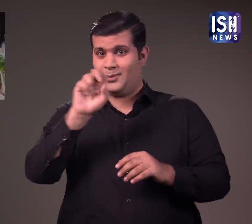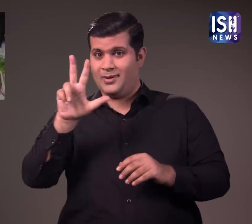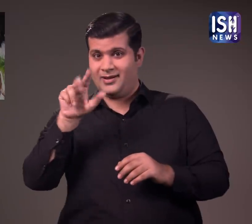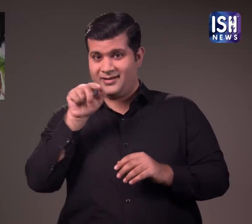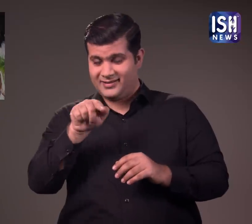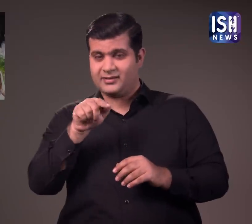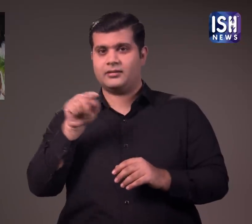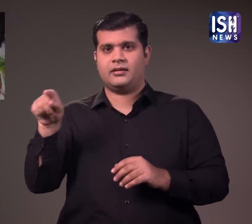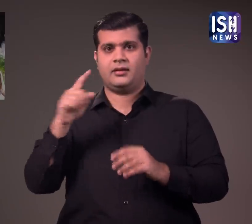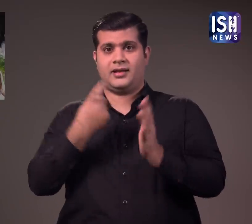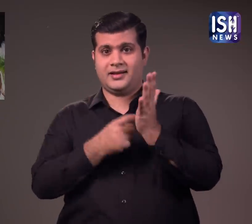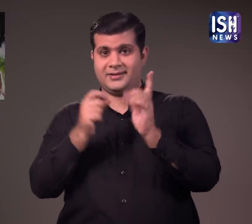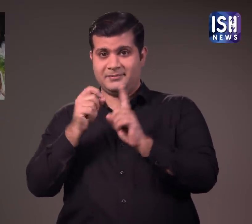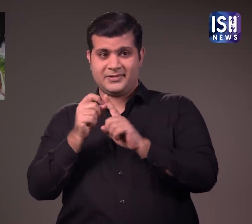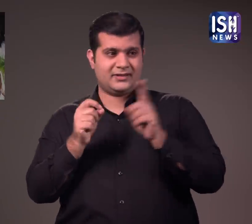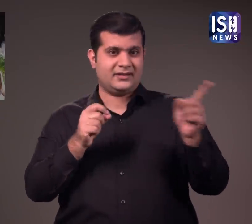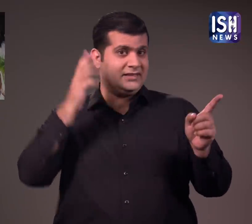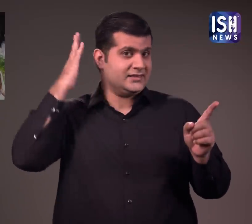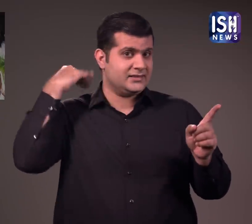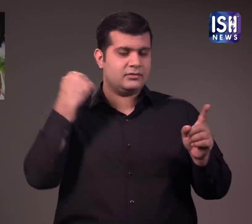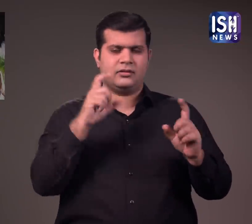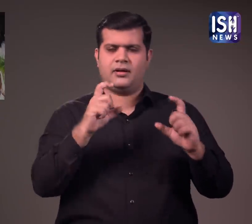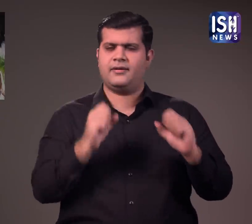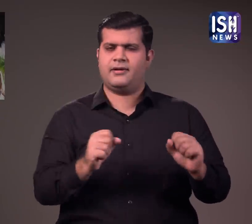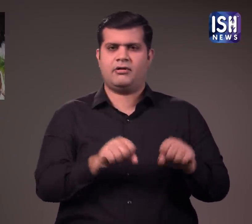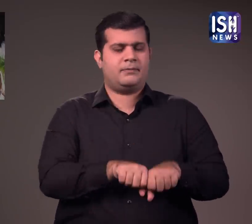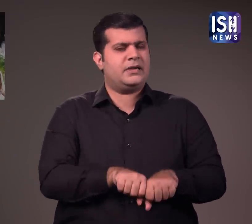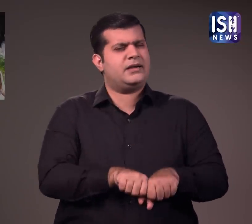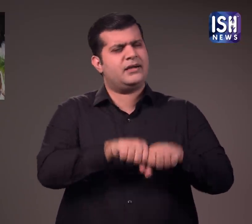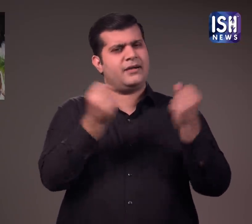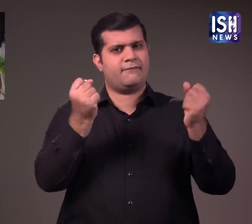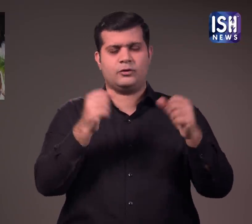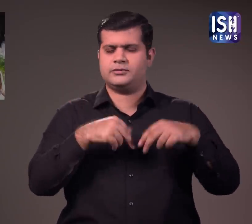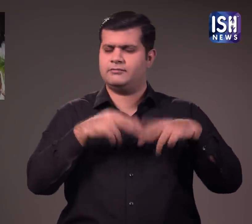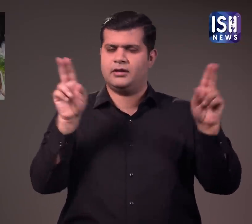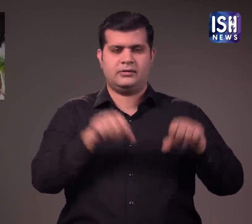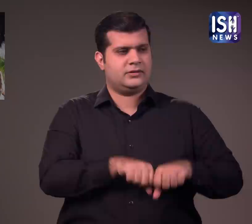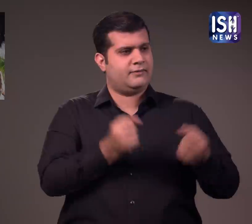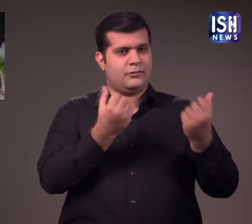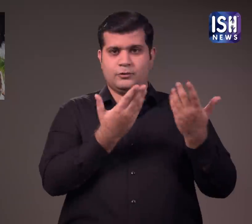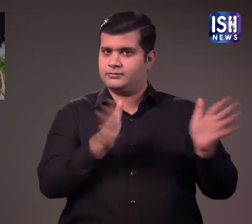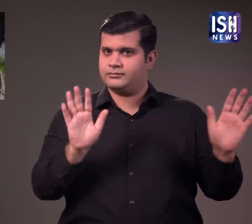फिर 2008 में रिया पिलाई और संजेदत का आधिकारिक तलाग हो गया